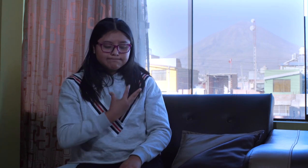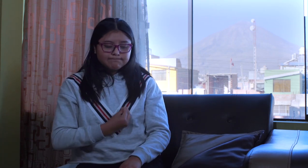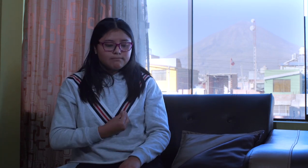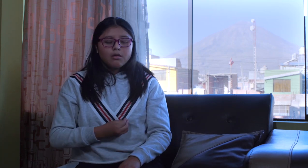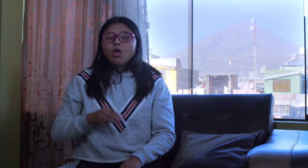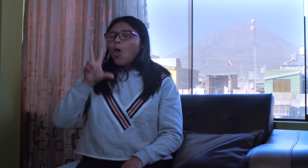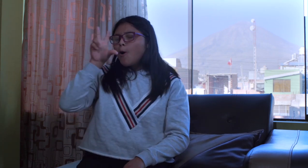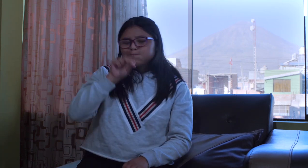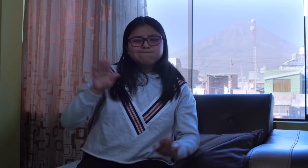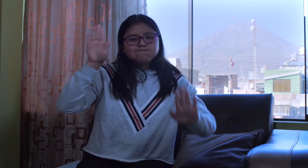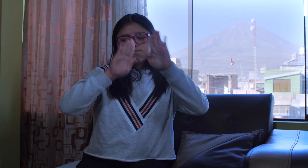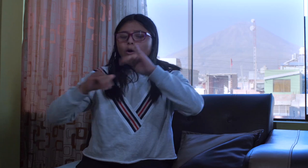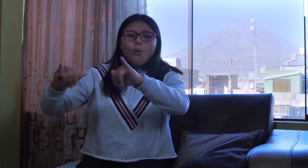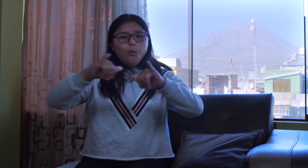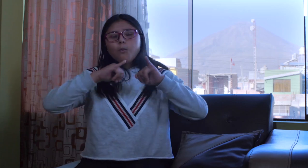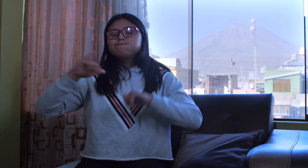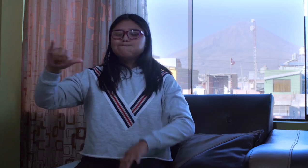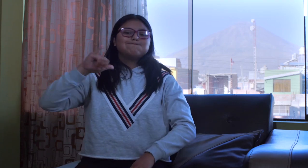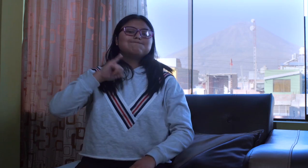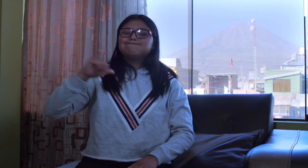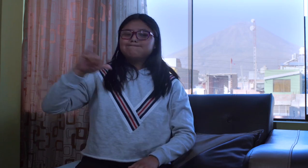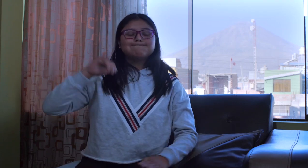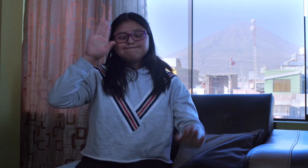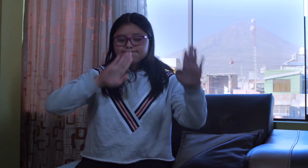tristes. Yo les diría que no se preocupen, porque yo también pasé por lo mismo.